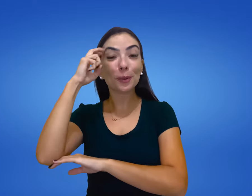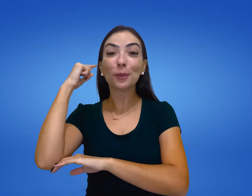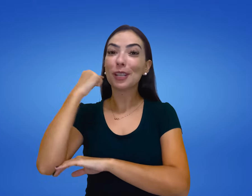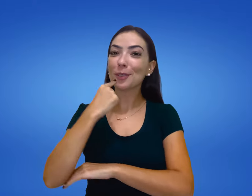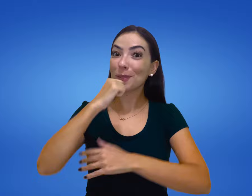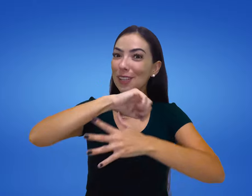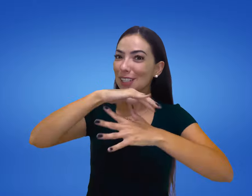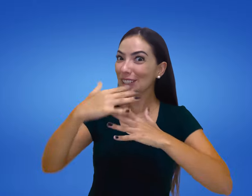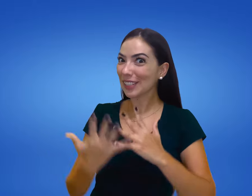Libras.